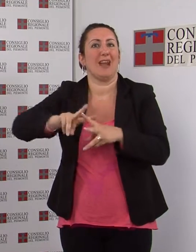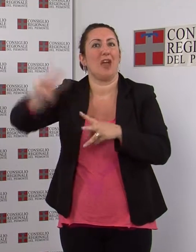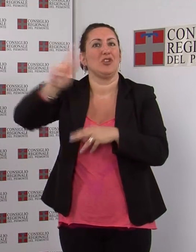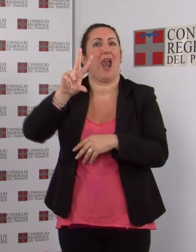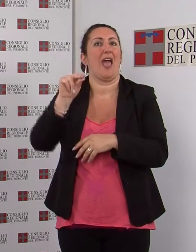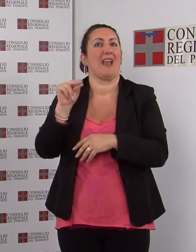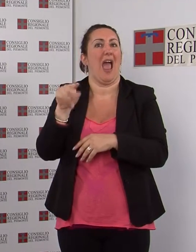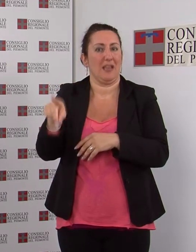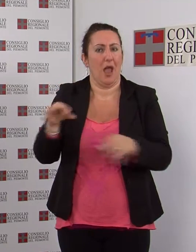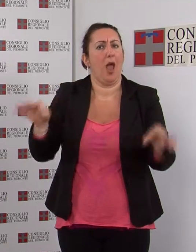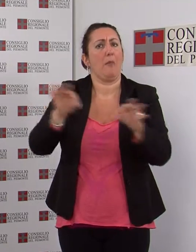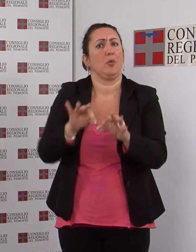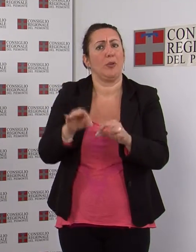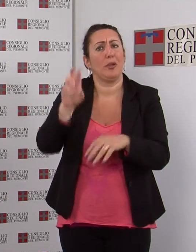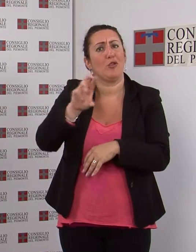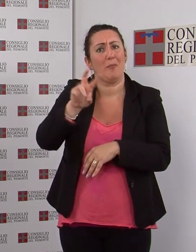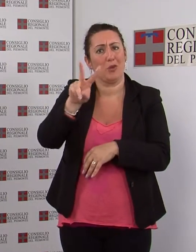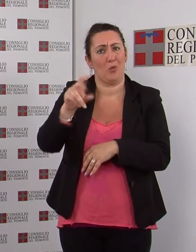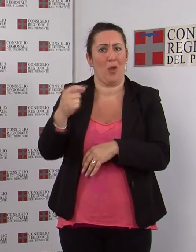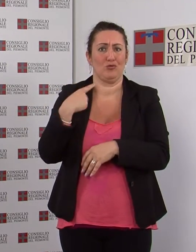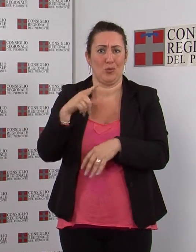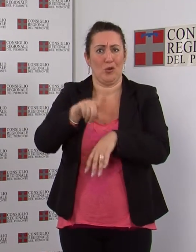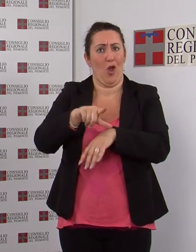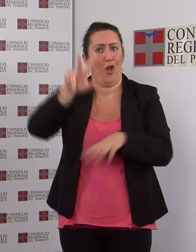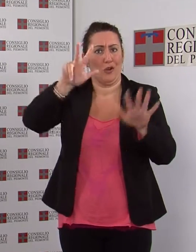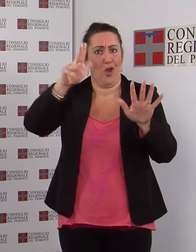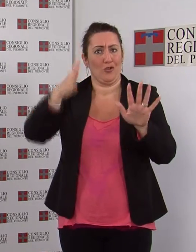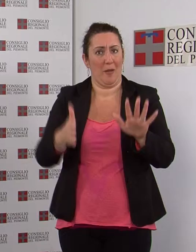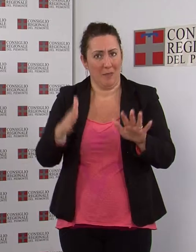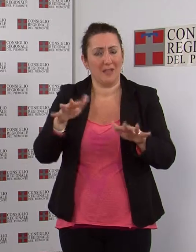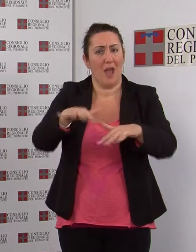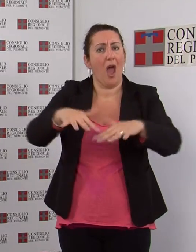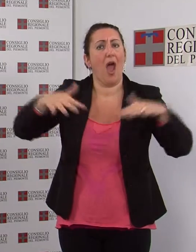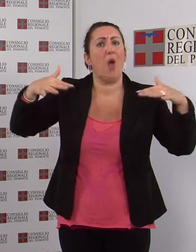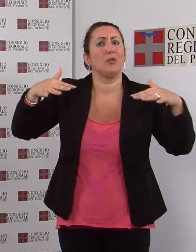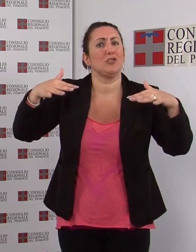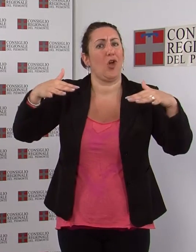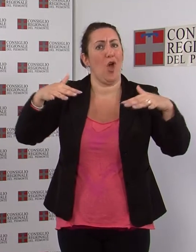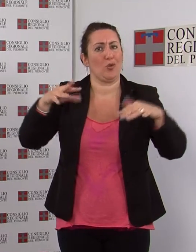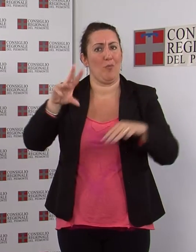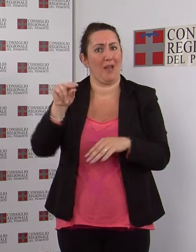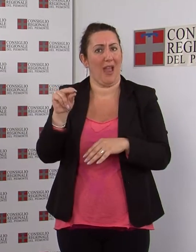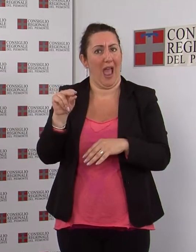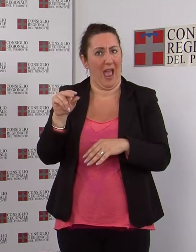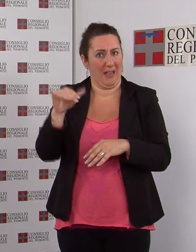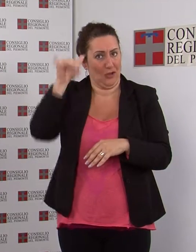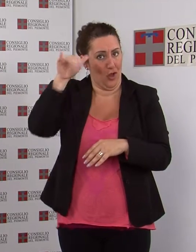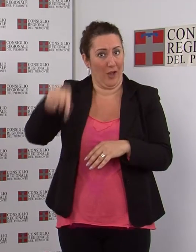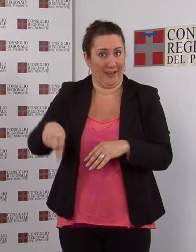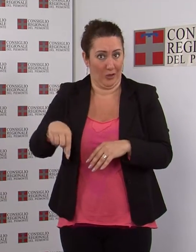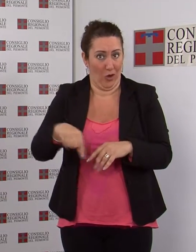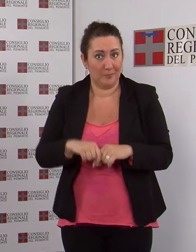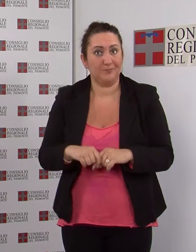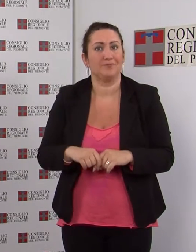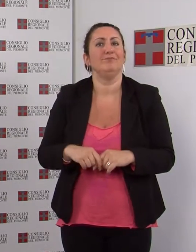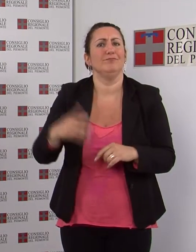Appuntamento domenica 2 giugno alle ore 20 e 30 presso l'Auditorium RAI di Torino, con un ricco programma di sala che vedrà, tra gli altri, brani